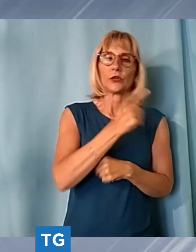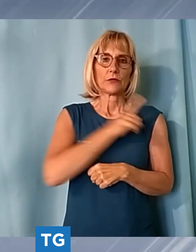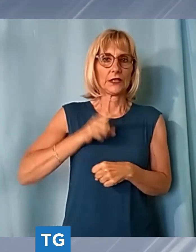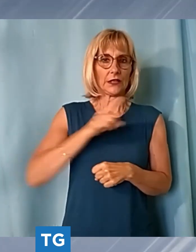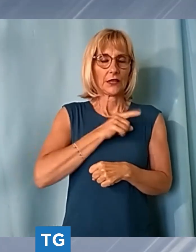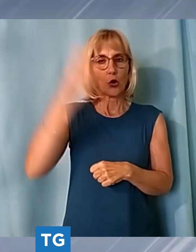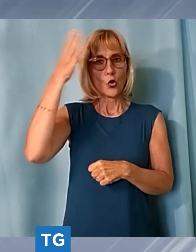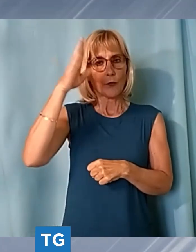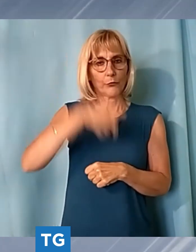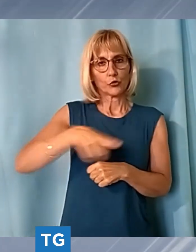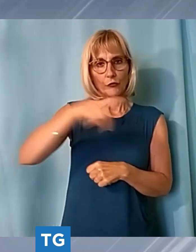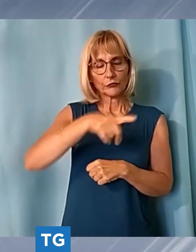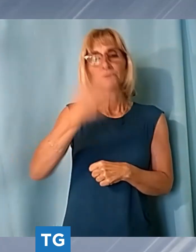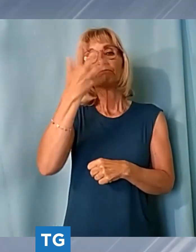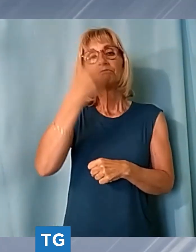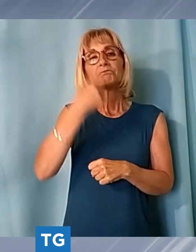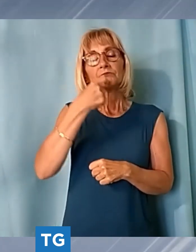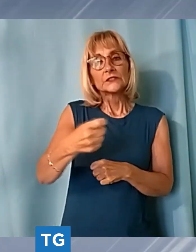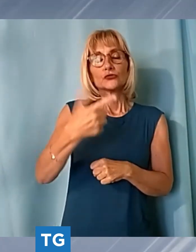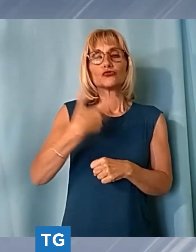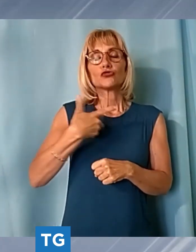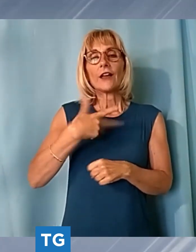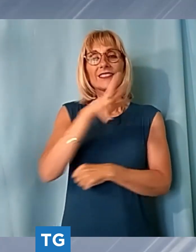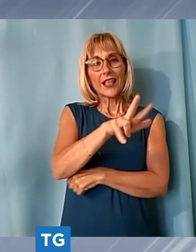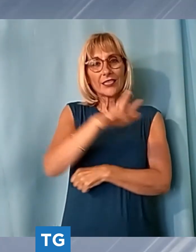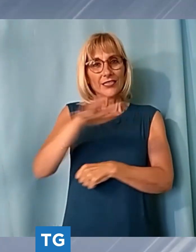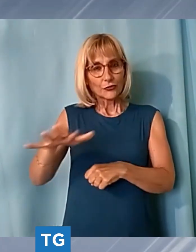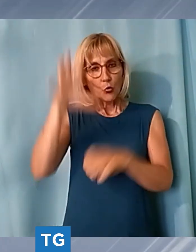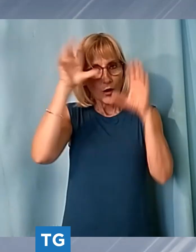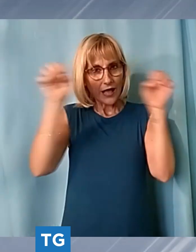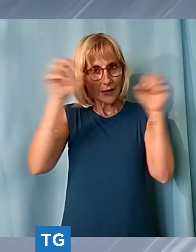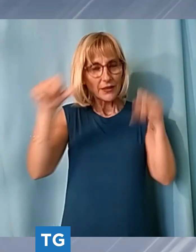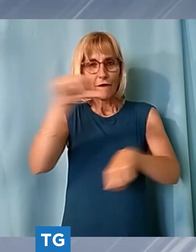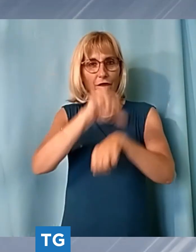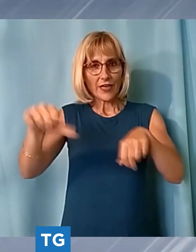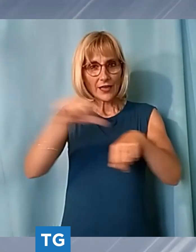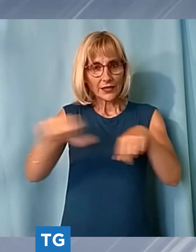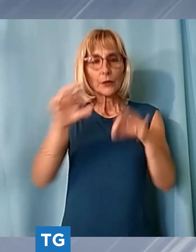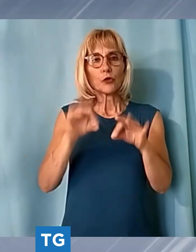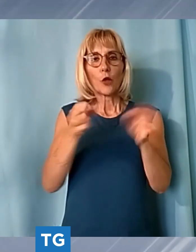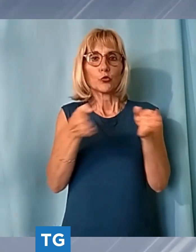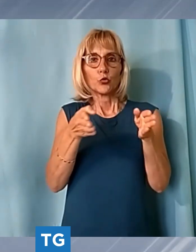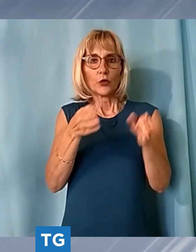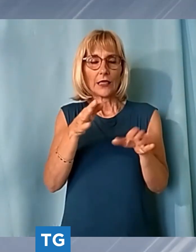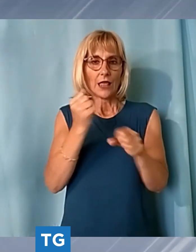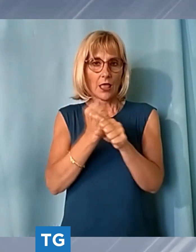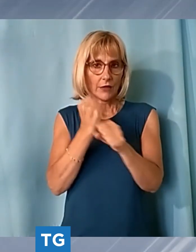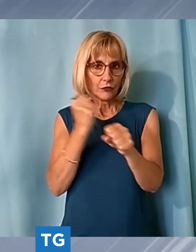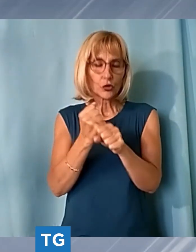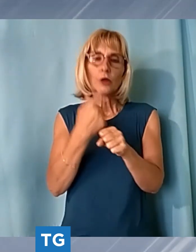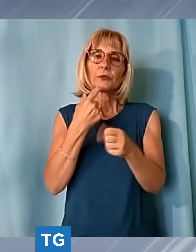35 carabinieri feriti durante il servizio proprio per assicurare il controllo del territorio